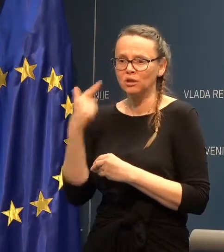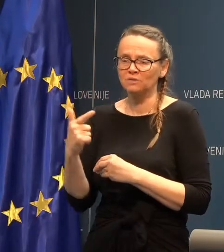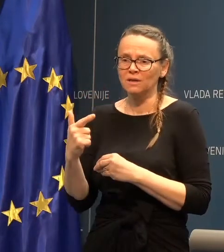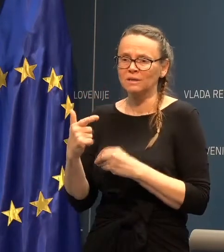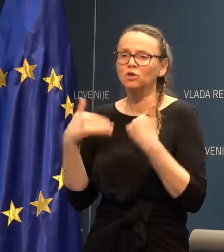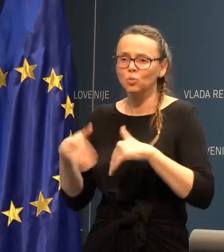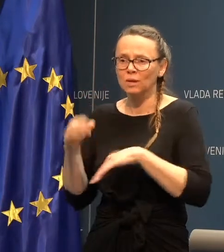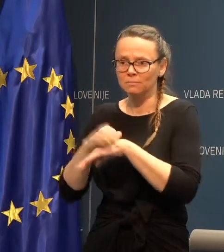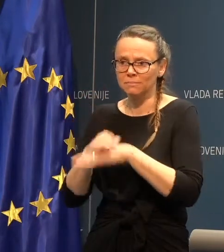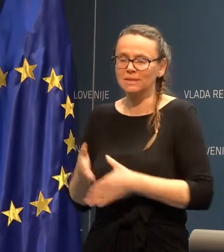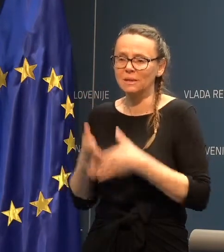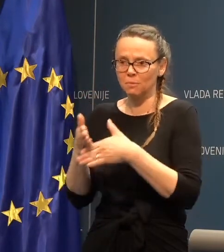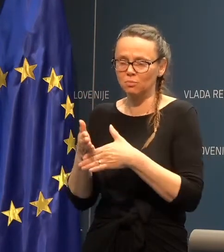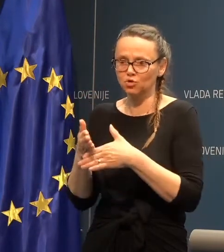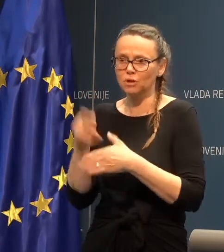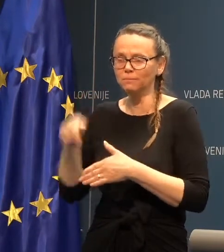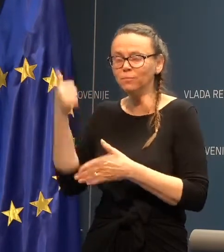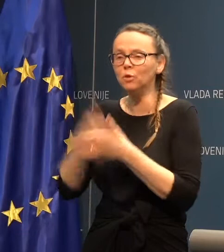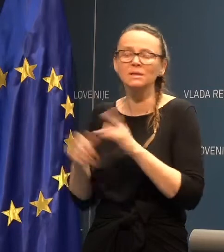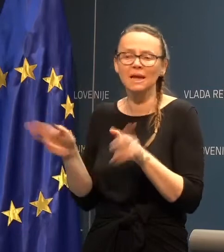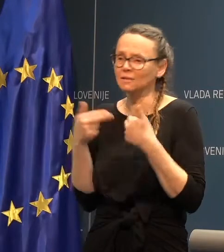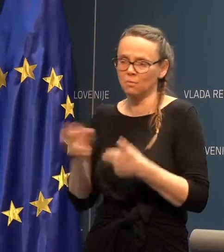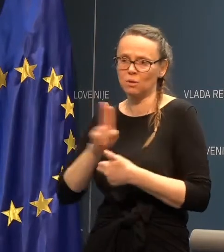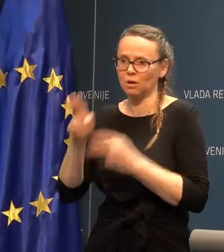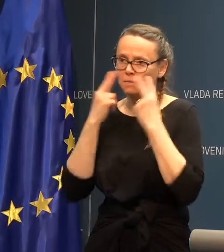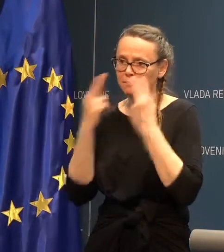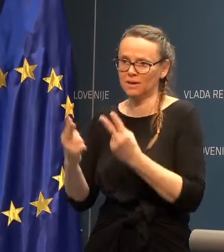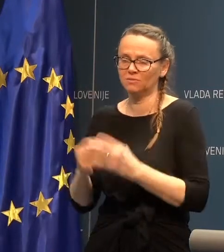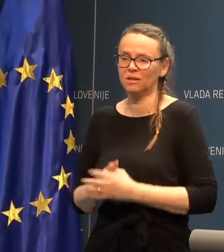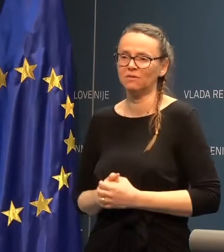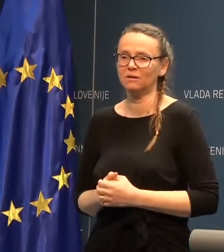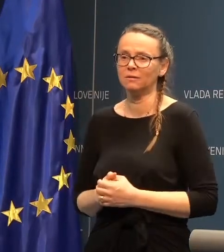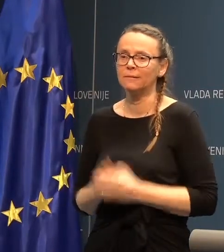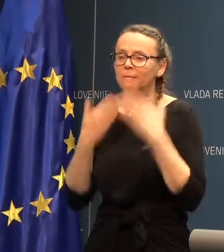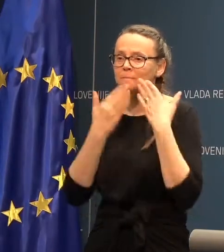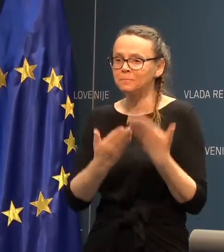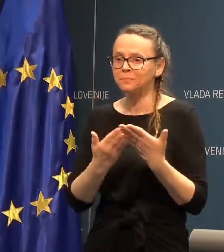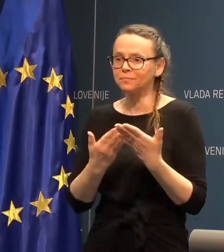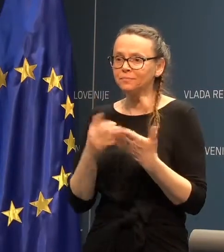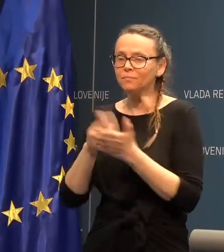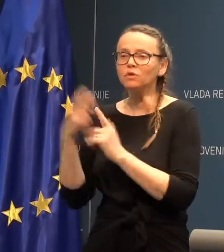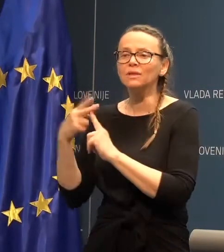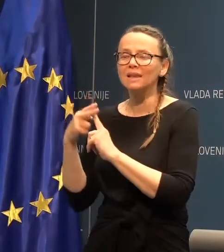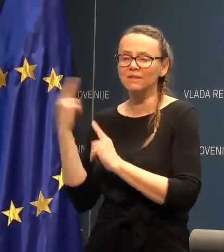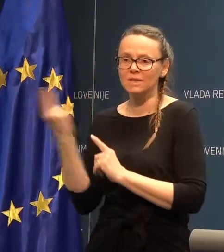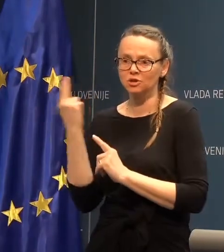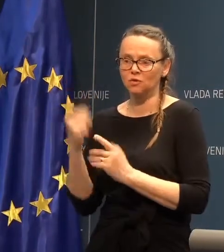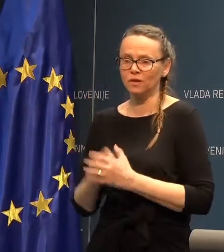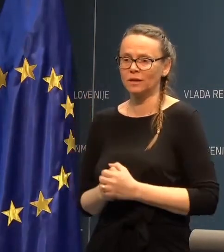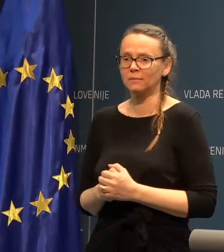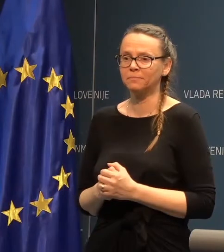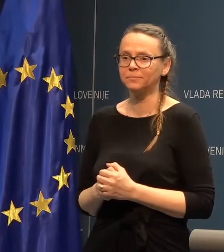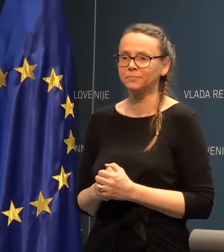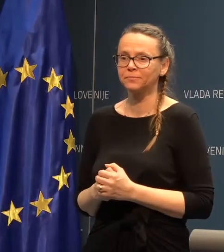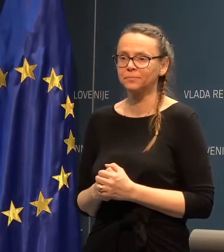medicinske pomoči. To pa nazaj enkak ne moremo na tega prijavati. Hvala, imamo televizijo Slovenija naprej. Hvala, še bih tudi